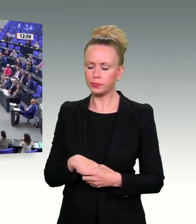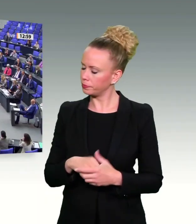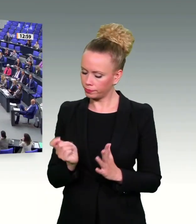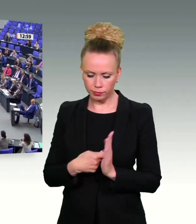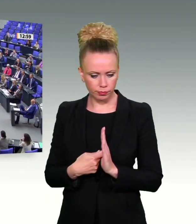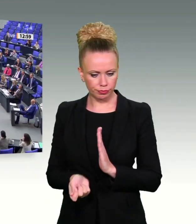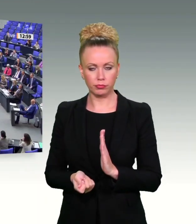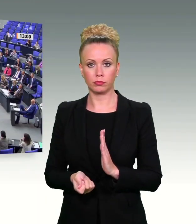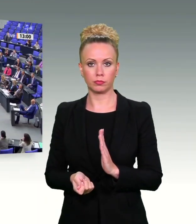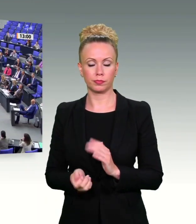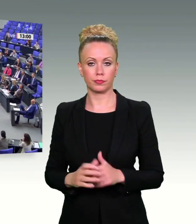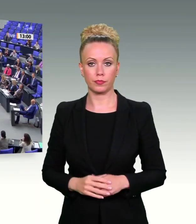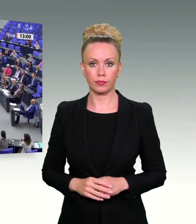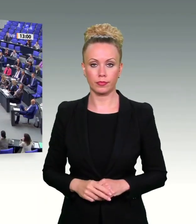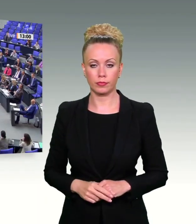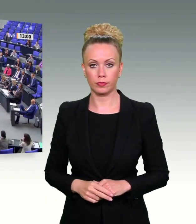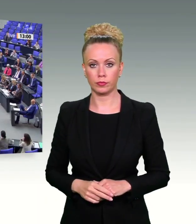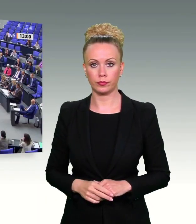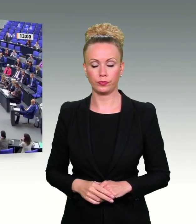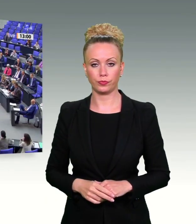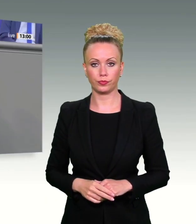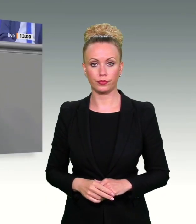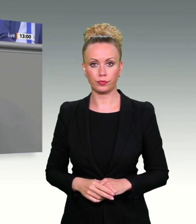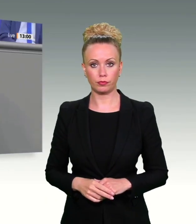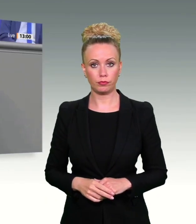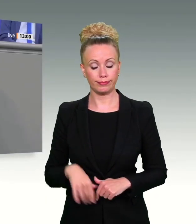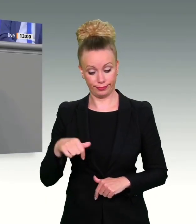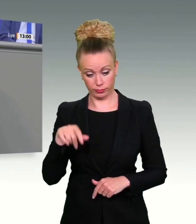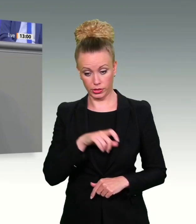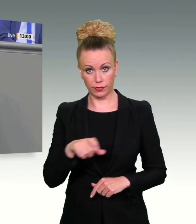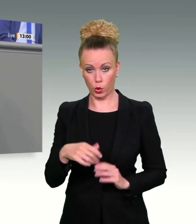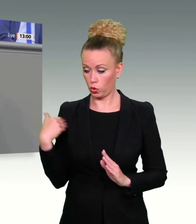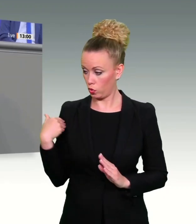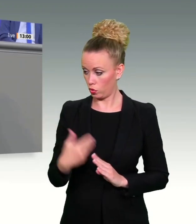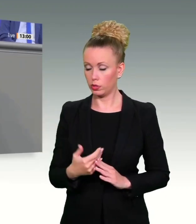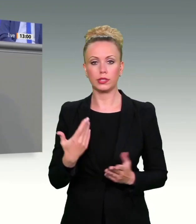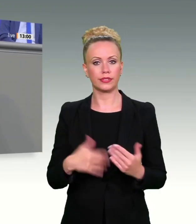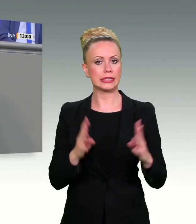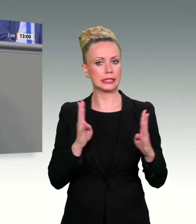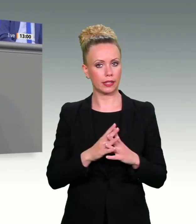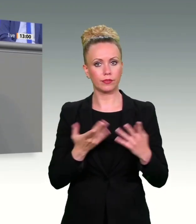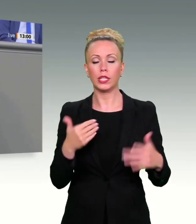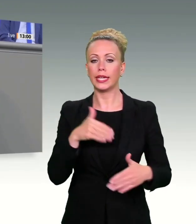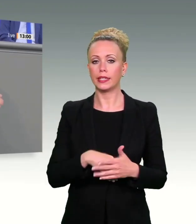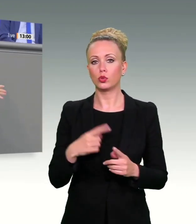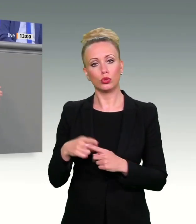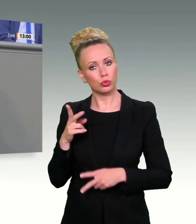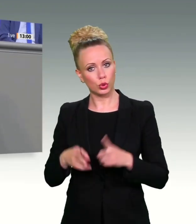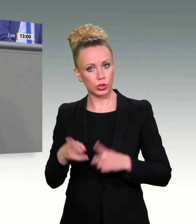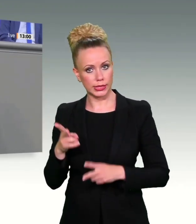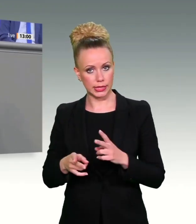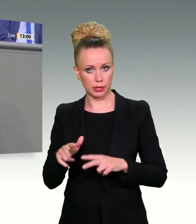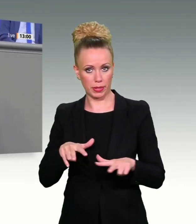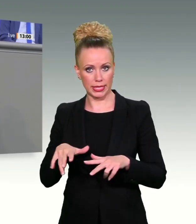Und es hat ja in der Woche, in der wir jetzt sind, ein Treffen gegeben, der Innen- und Justizminister in München. Und da habe ich teilweise